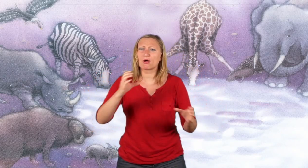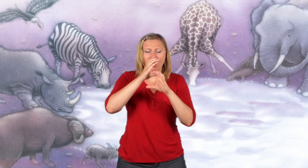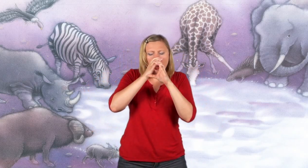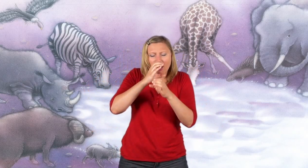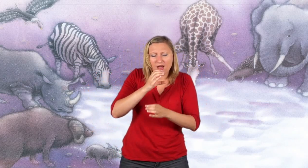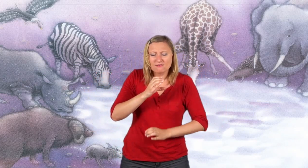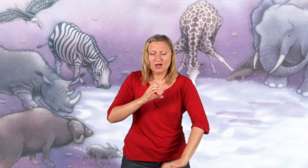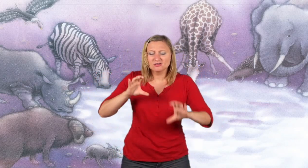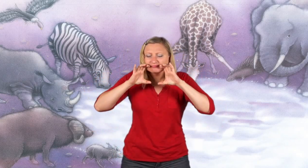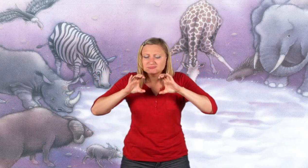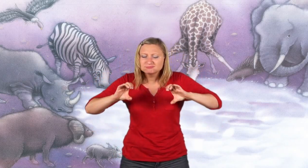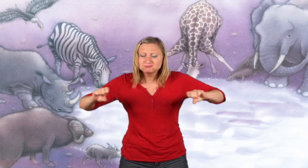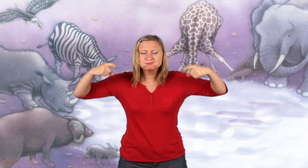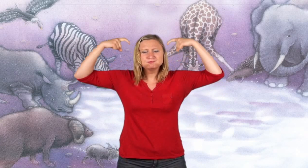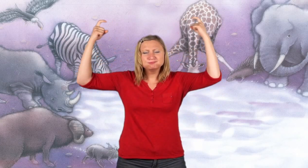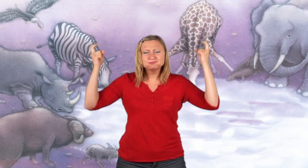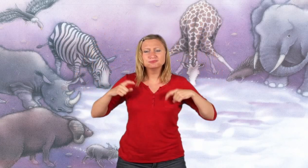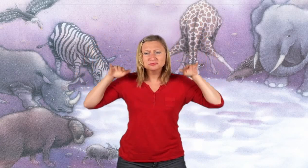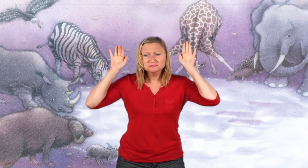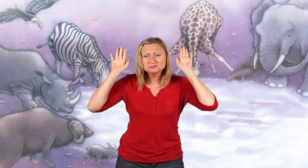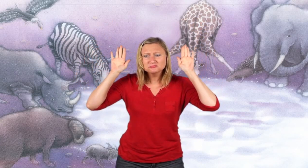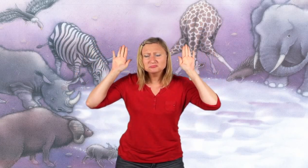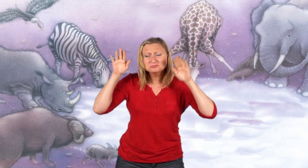So einen König wünsche ich mir, trompetete der Elefant.